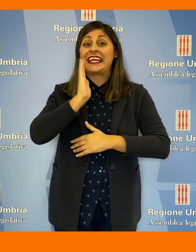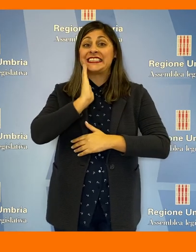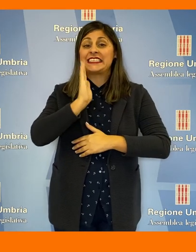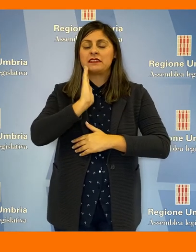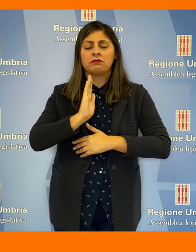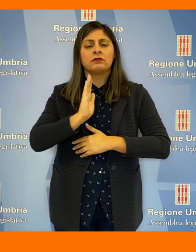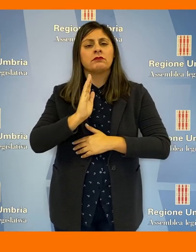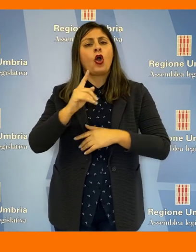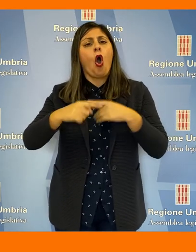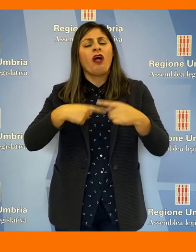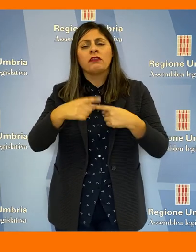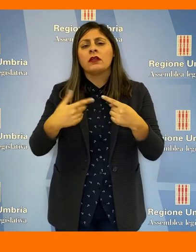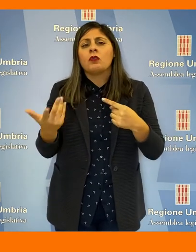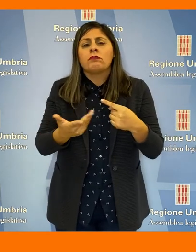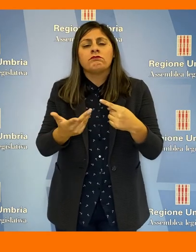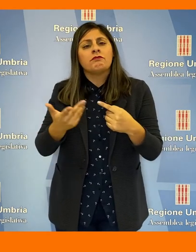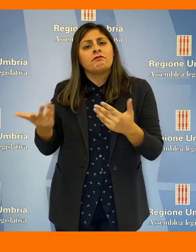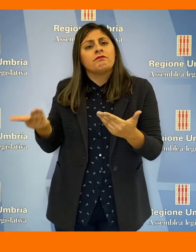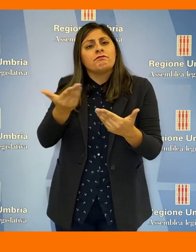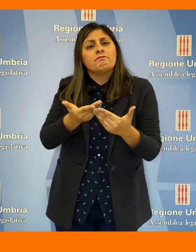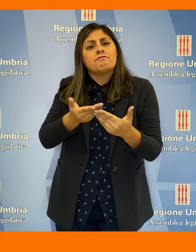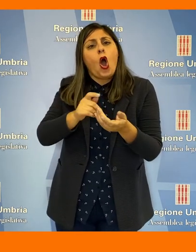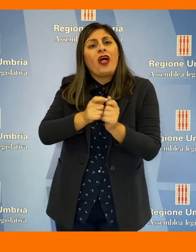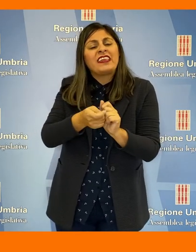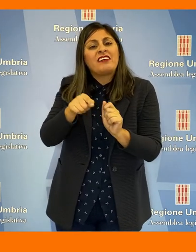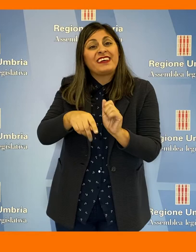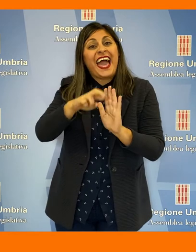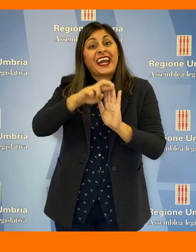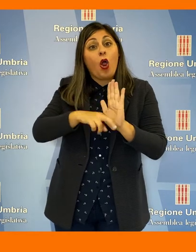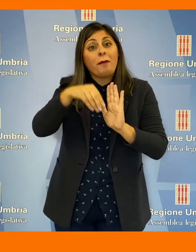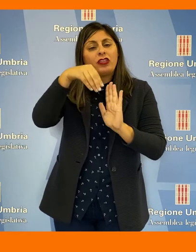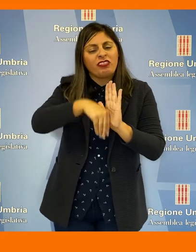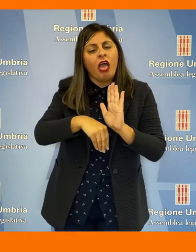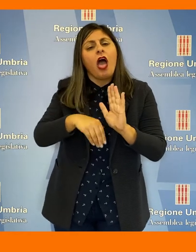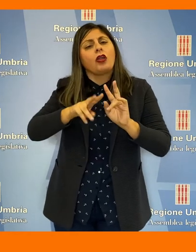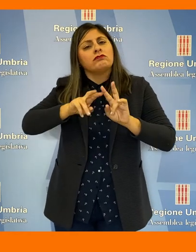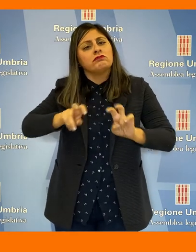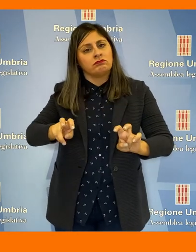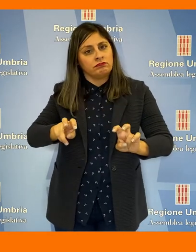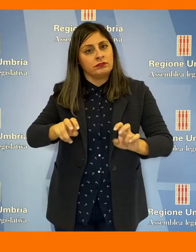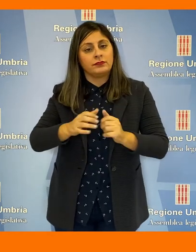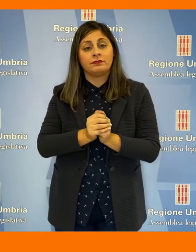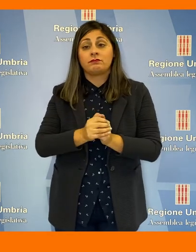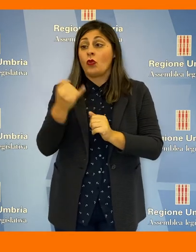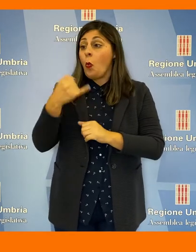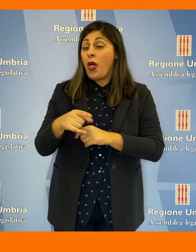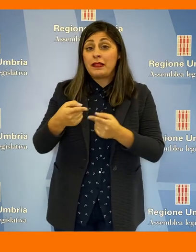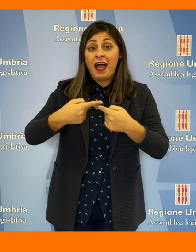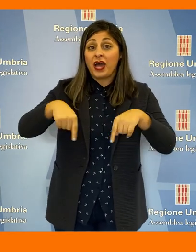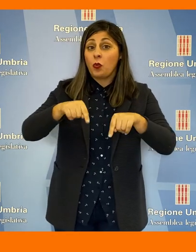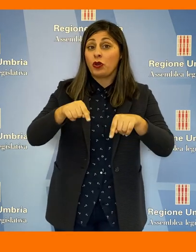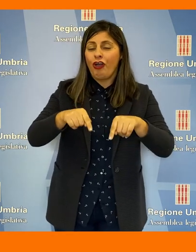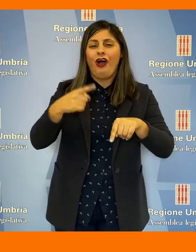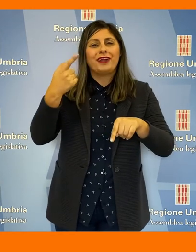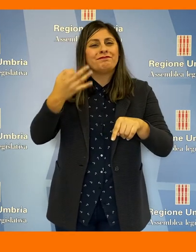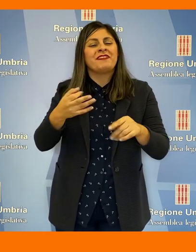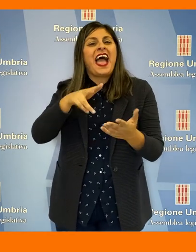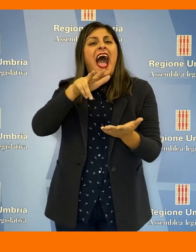da Daniele Carissimi, prosegue l'esame delle modifiche da portare al regolamento interno. Nell'ultima riunione sono state